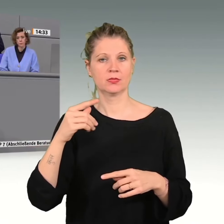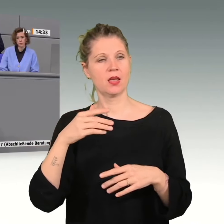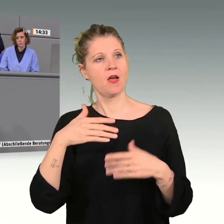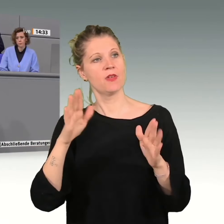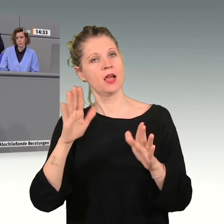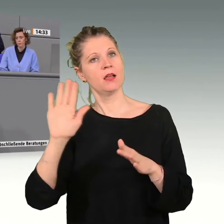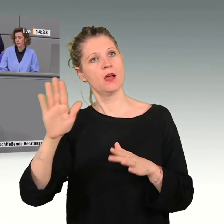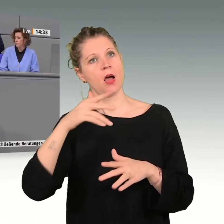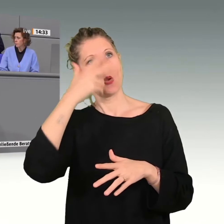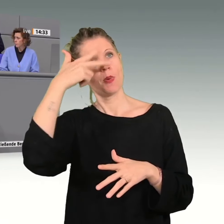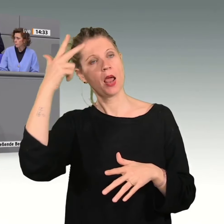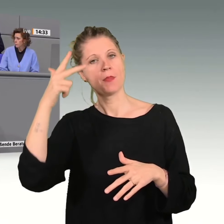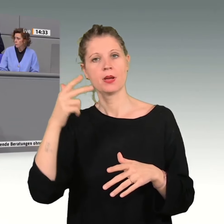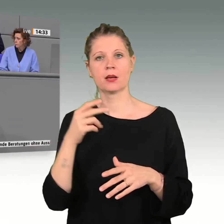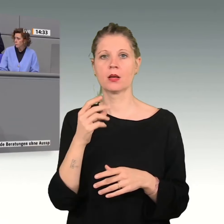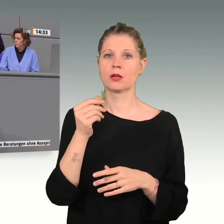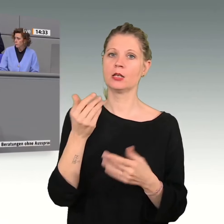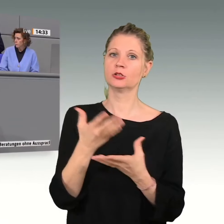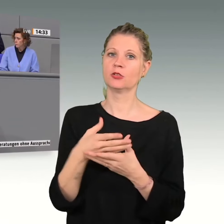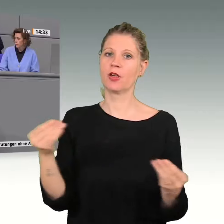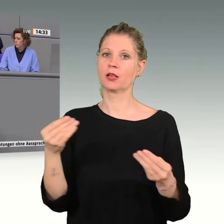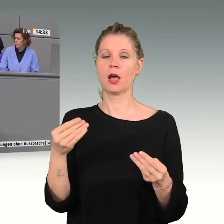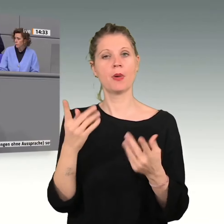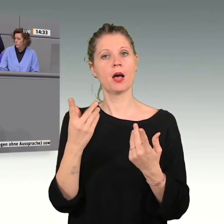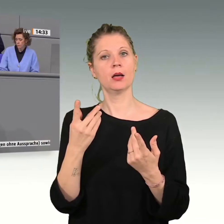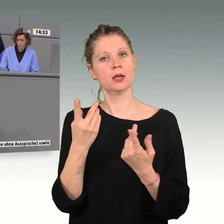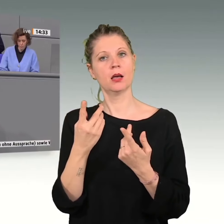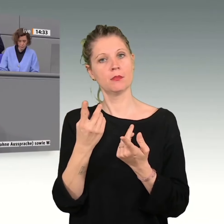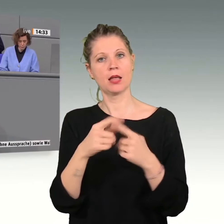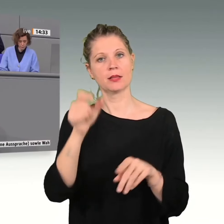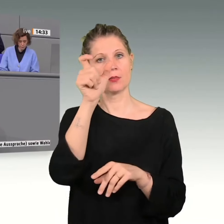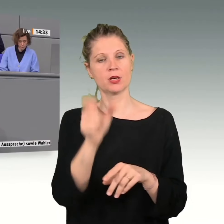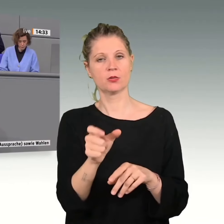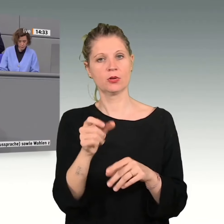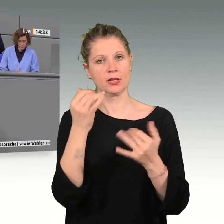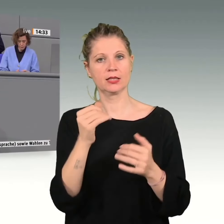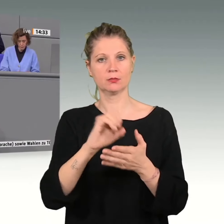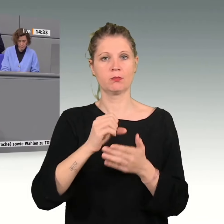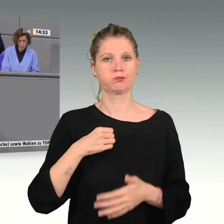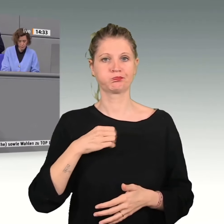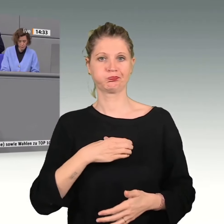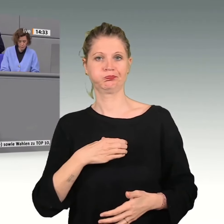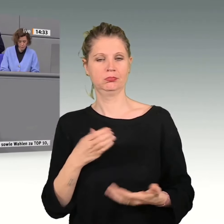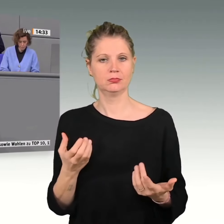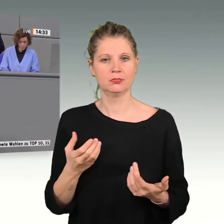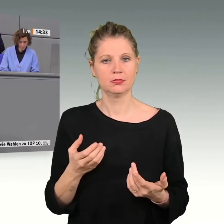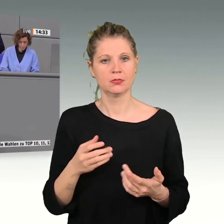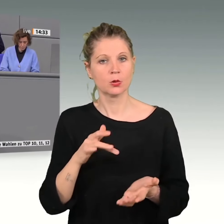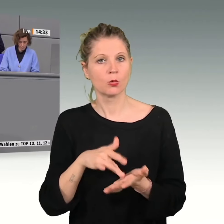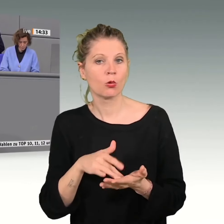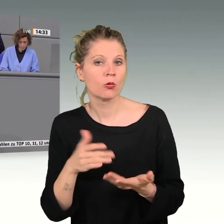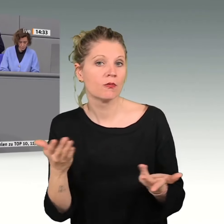Habeck. Das Geld ist ja nicht weg, es hat nur jemand anderes. Die vorgeschobene Begründung lautet,